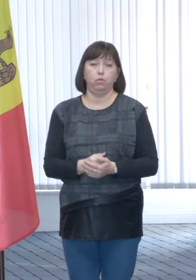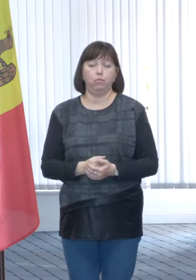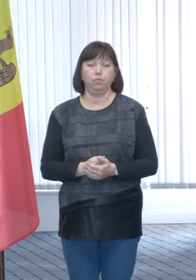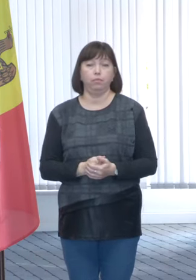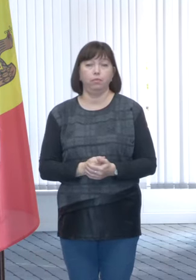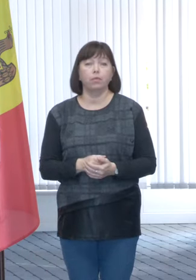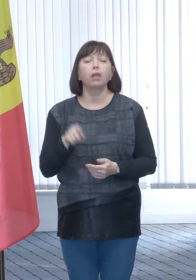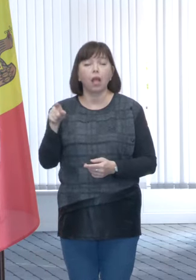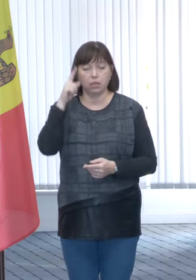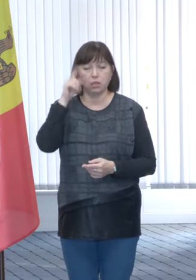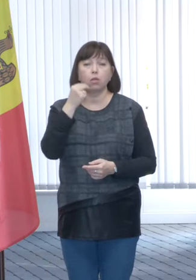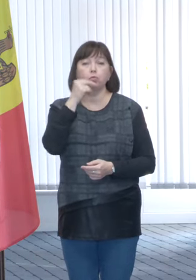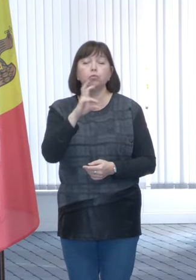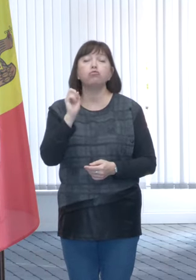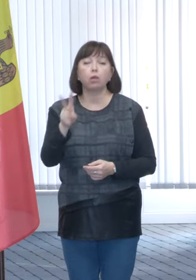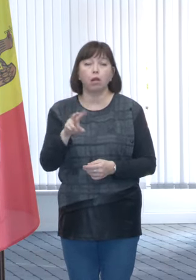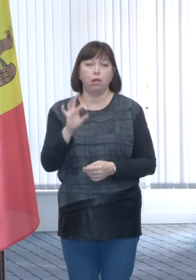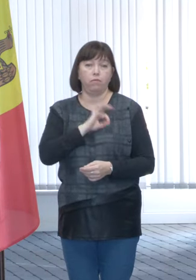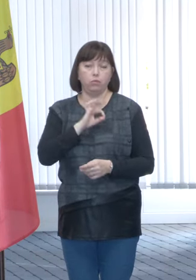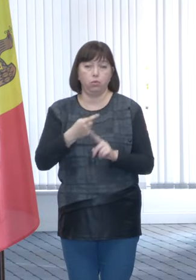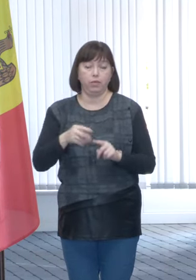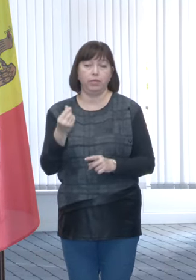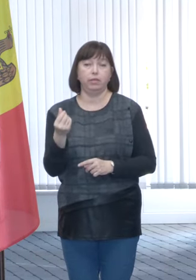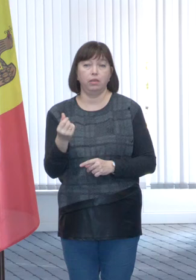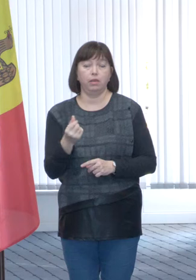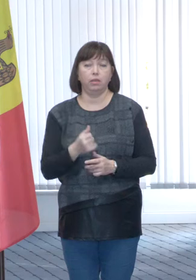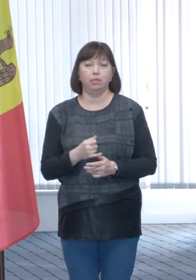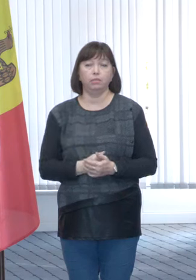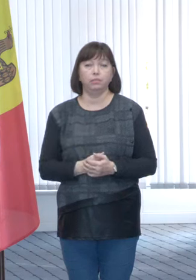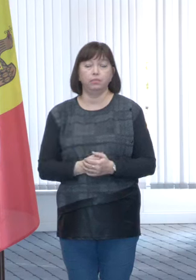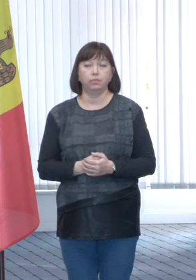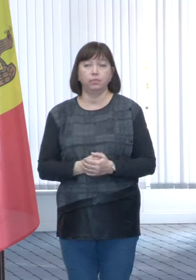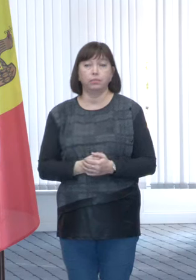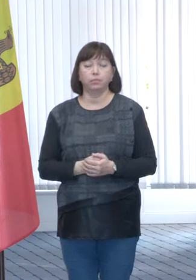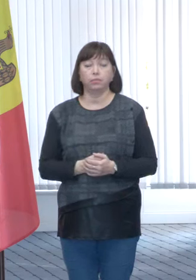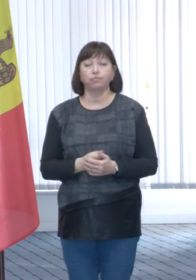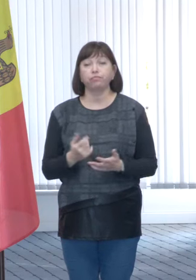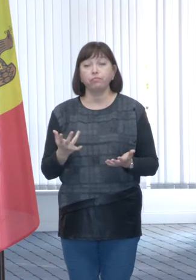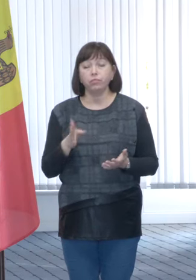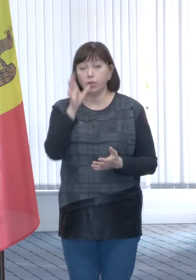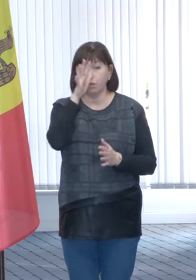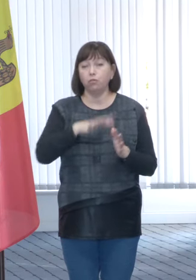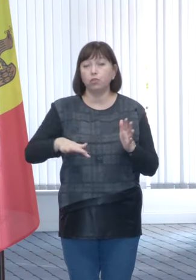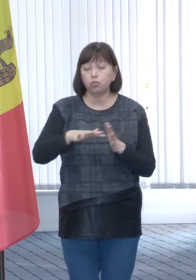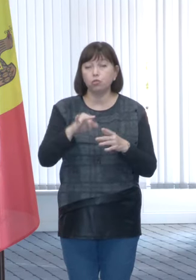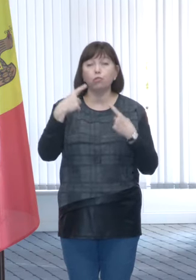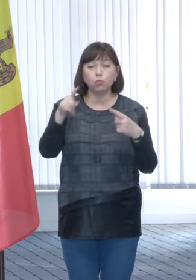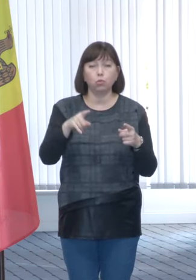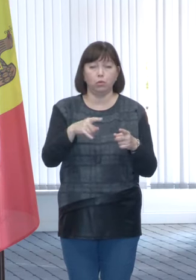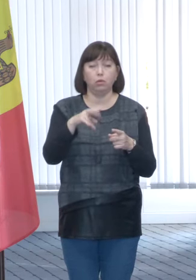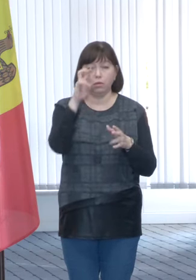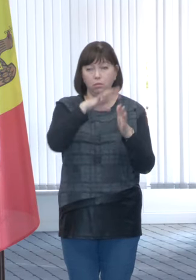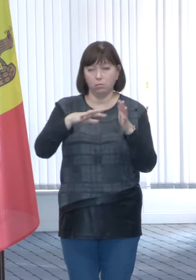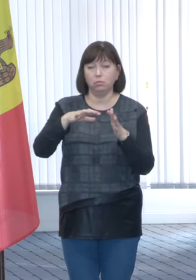ei știu cel mai bine cum se gestioneze banii din gospodării în Chișinău și în alte urbe